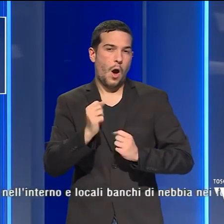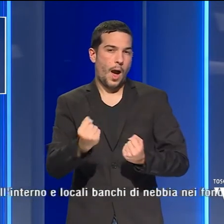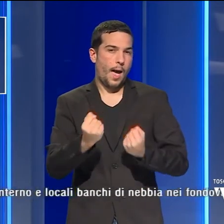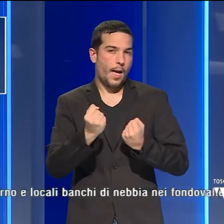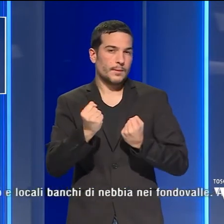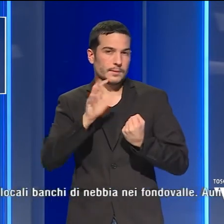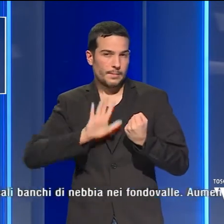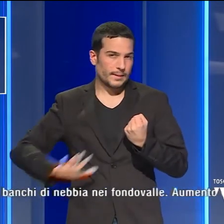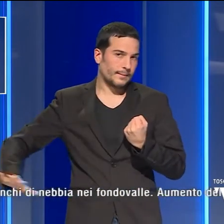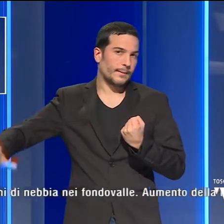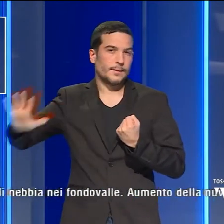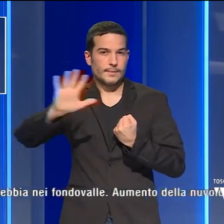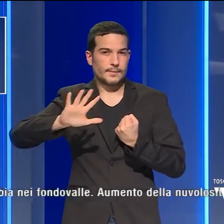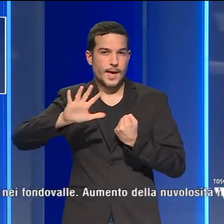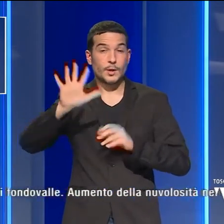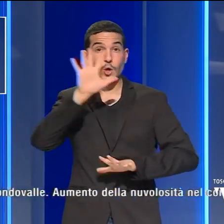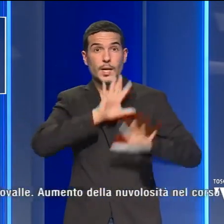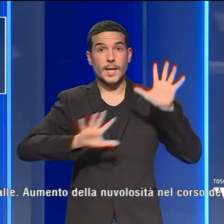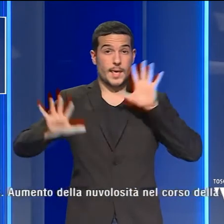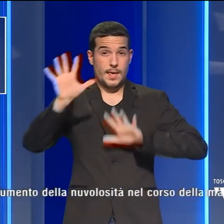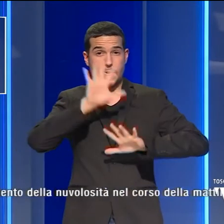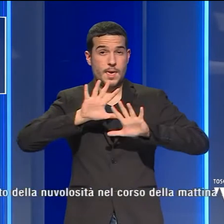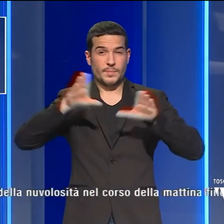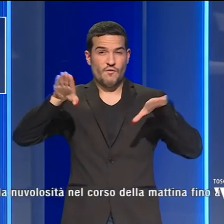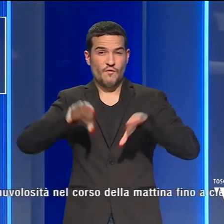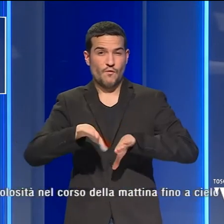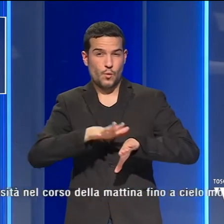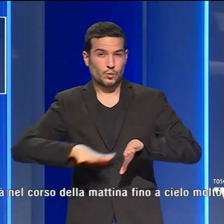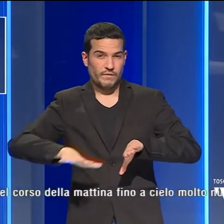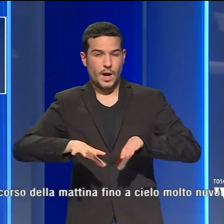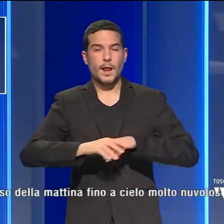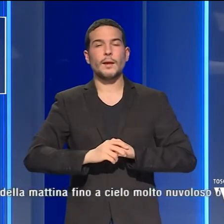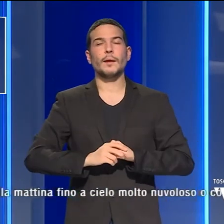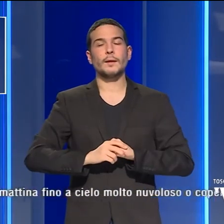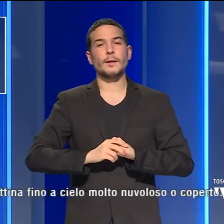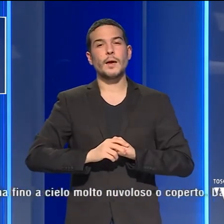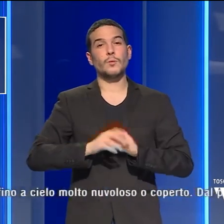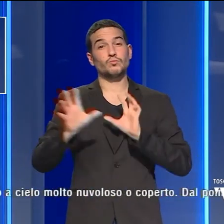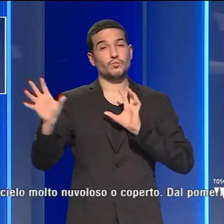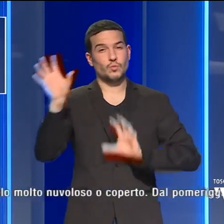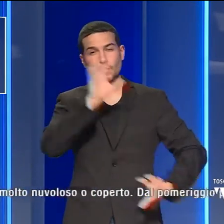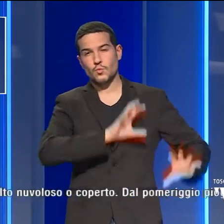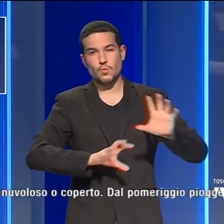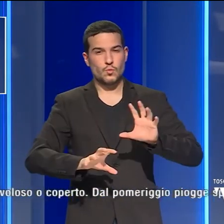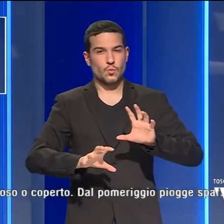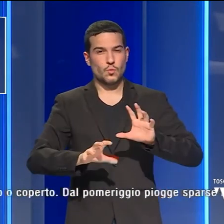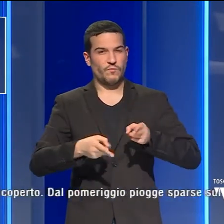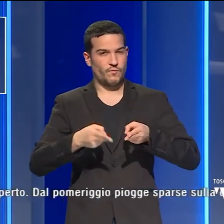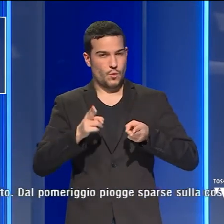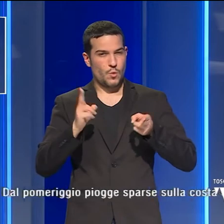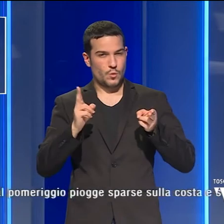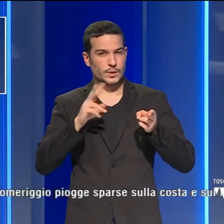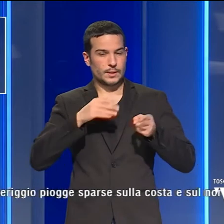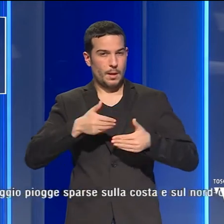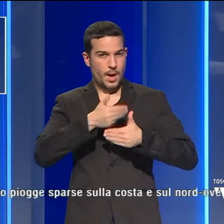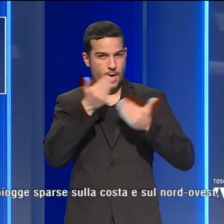'interno e locali banchi di nebbia nei fondovalle. Aumento della nuvolosità nel corso della mattina